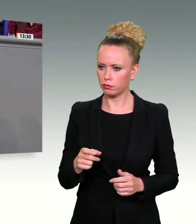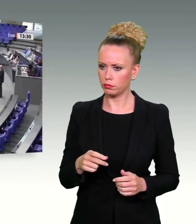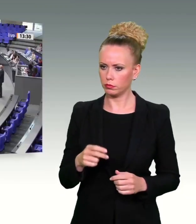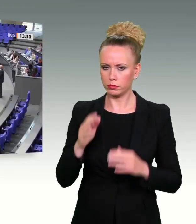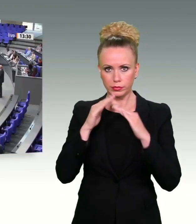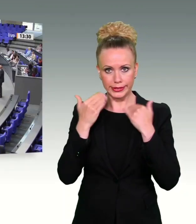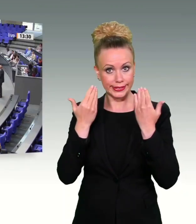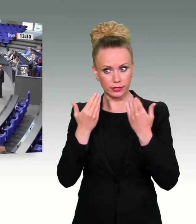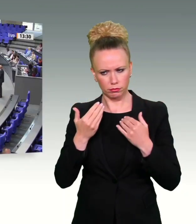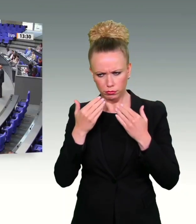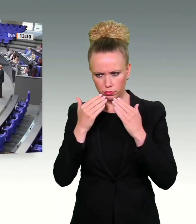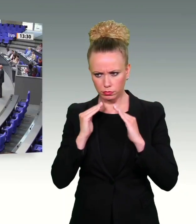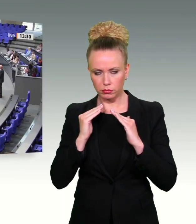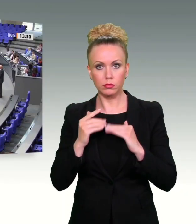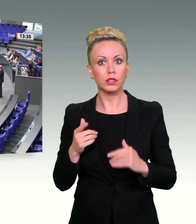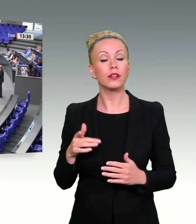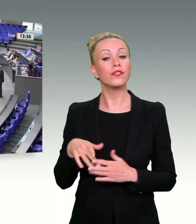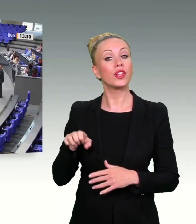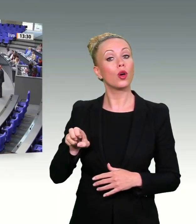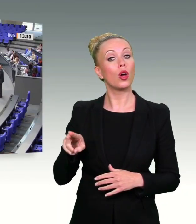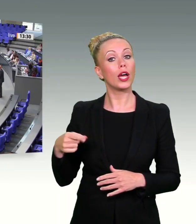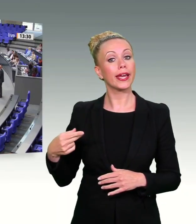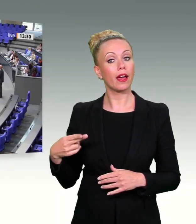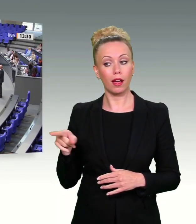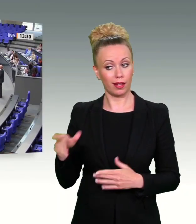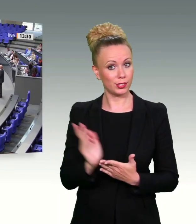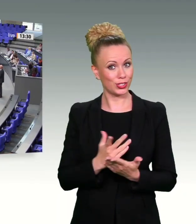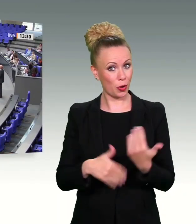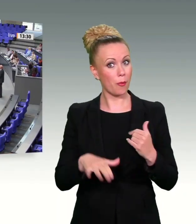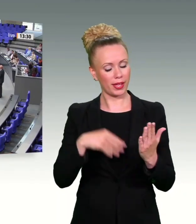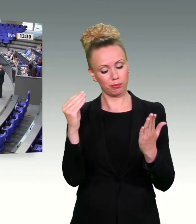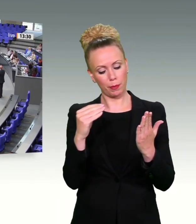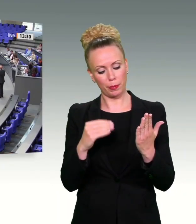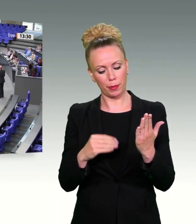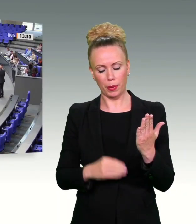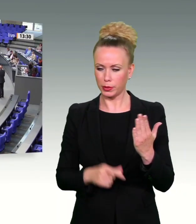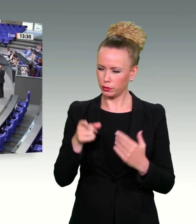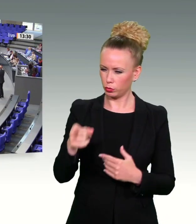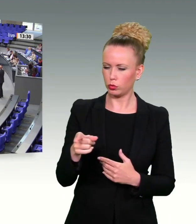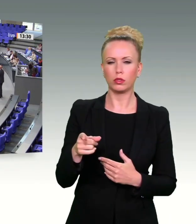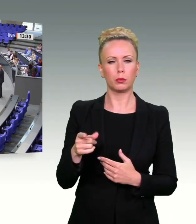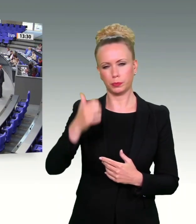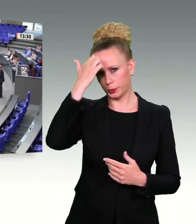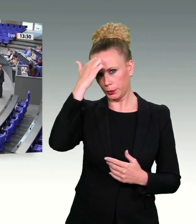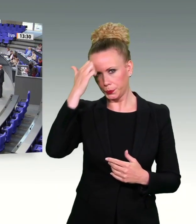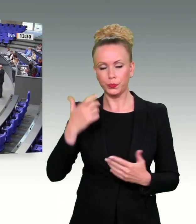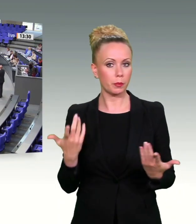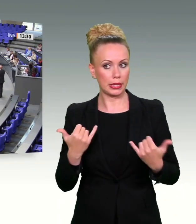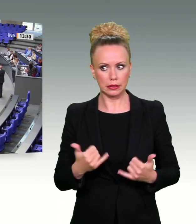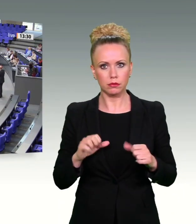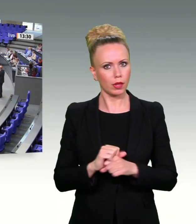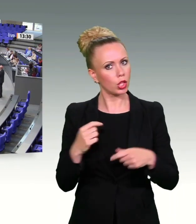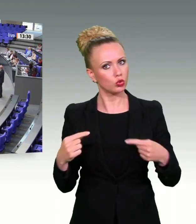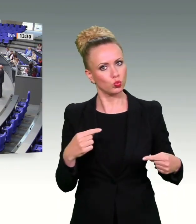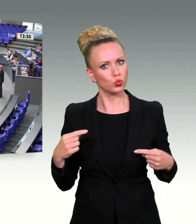weil der EuGH hat nämlich mehr entschieden, als das, was Sie nach Ihrer Ideologie wollen. Und jetzt kommen wir diskutieren und es gegenseitig vorwerfen, Herr